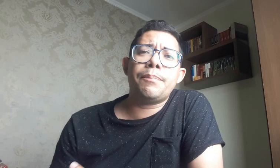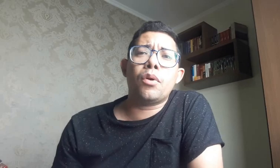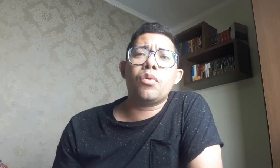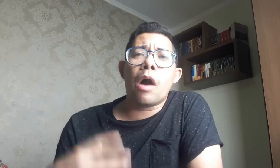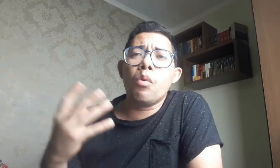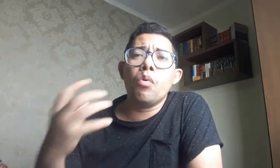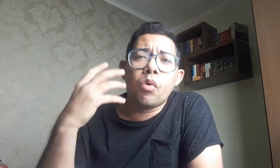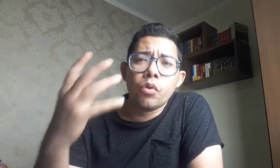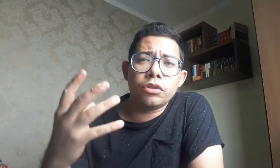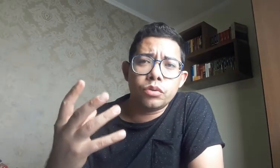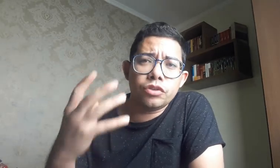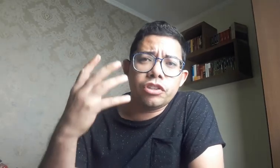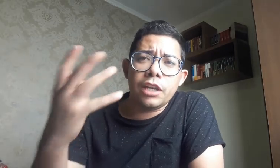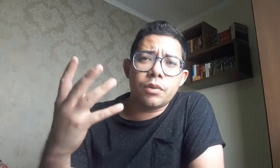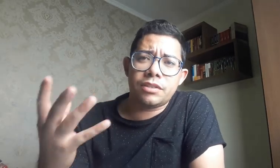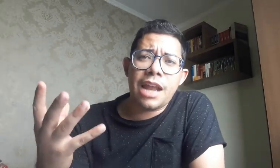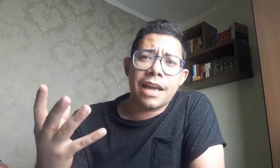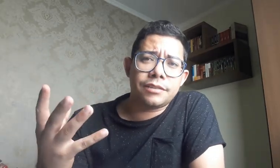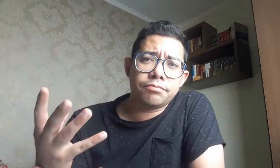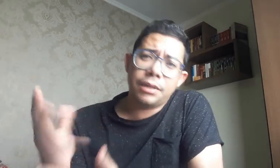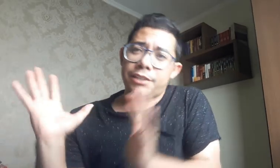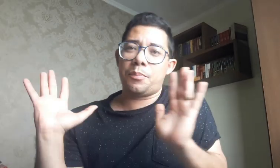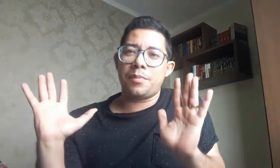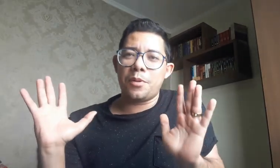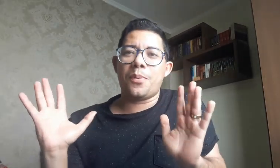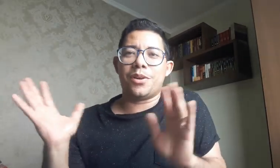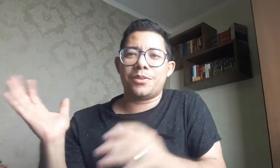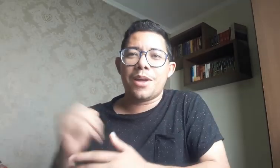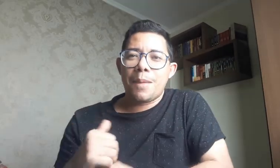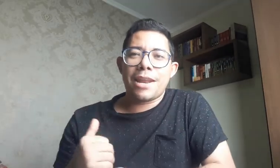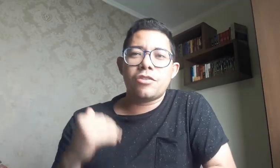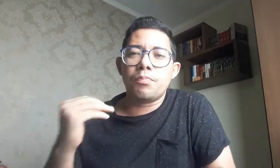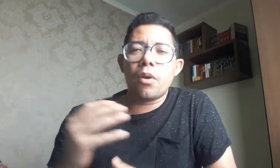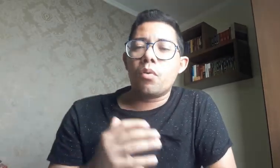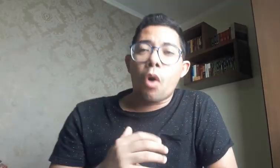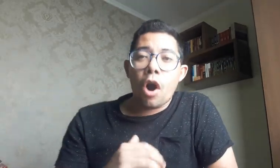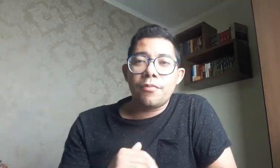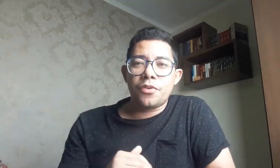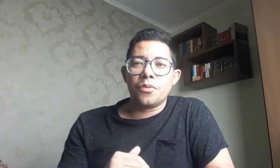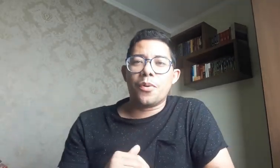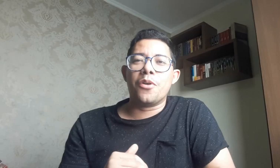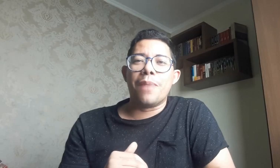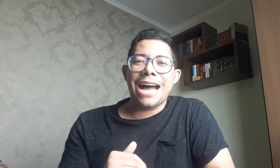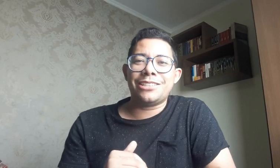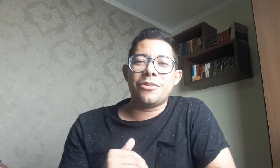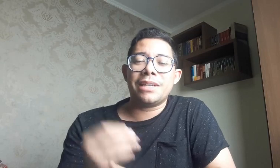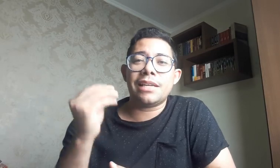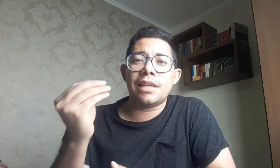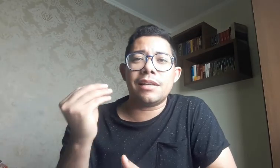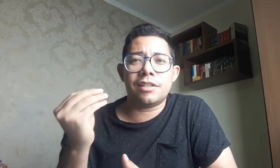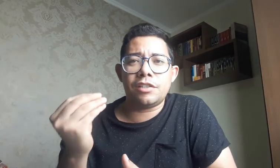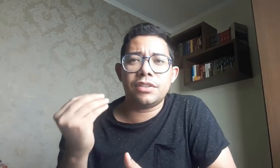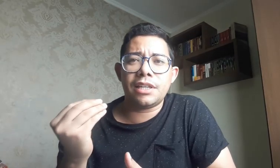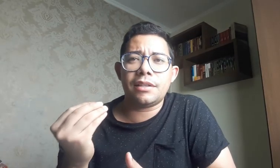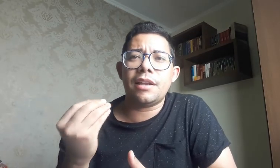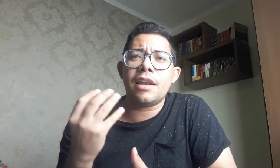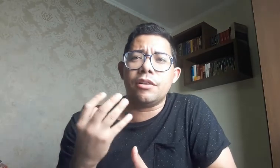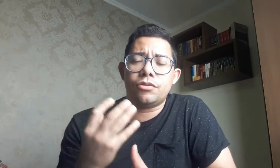procurar algum curso de língua de sinais. Esse é o primeiro ponto. Parece um pouco óbvio, um pouco básico, mas é interessante você entender isso.